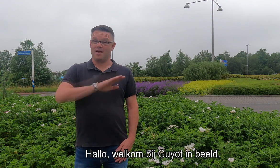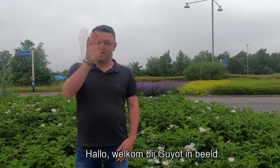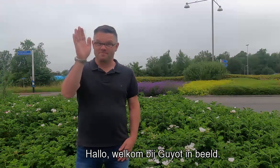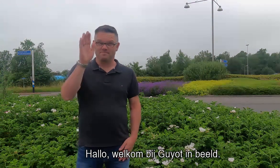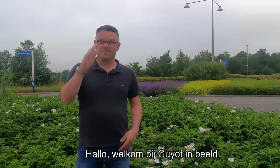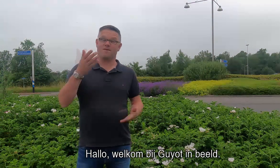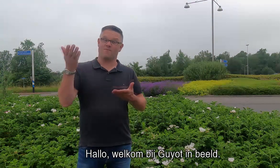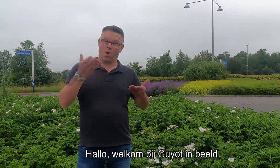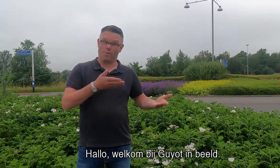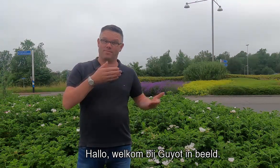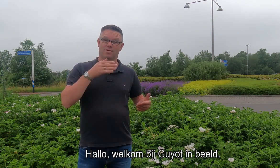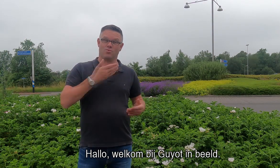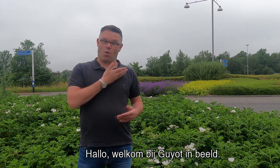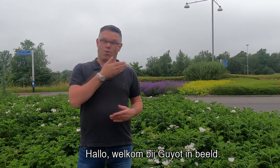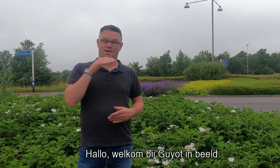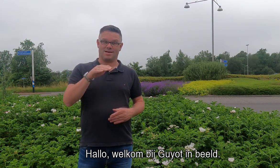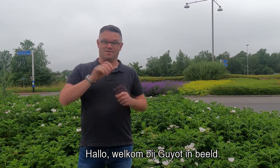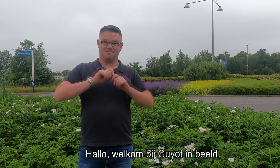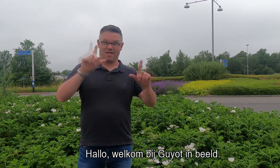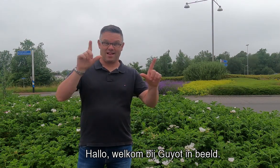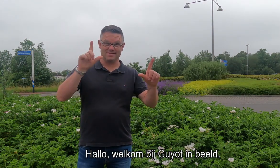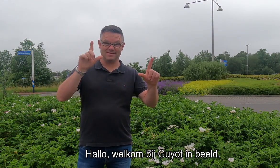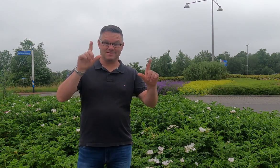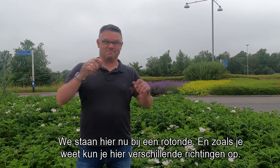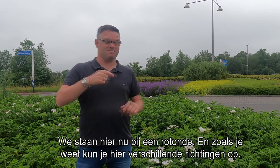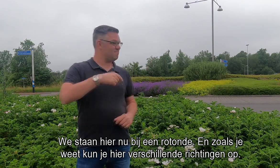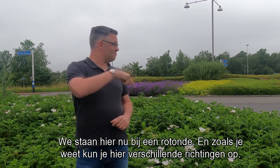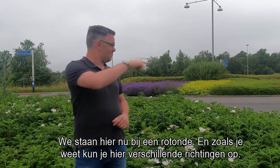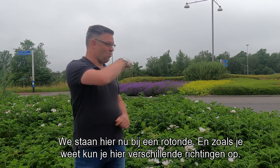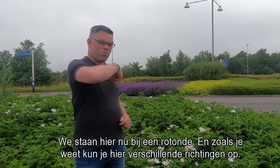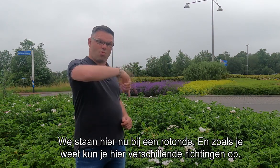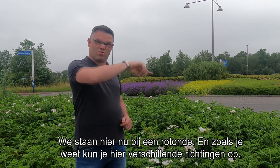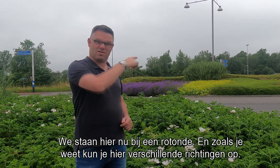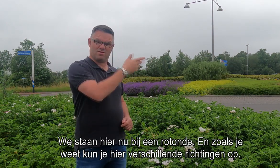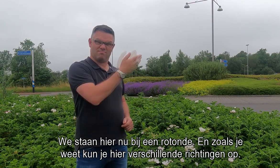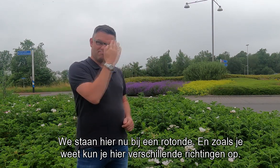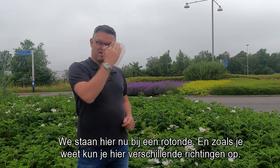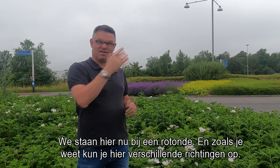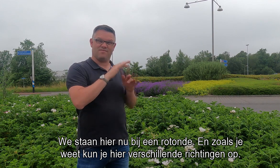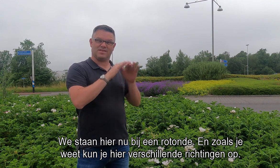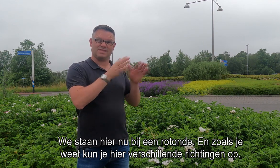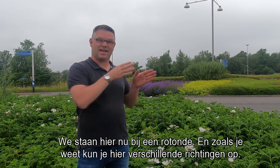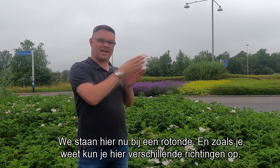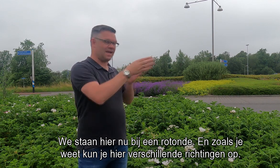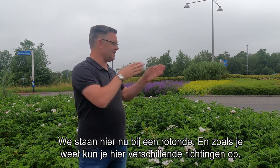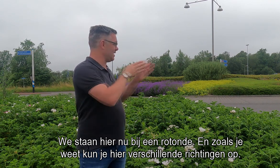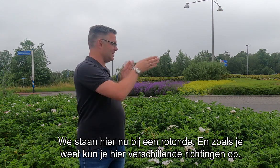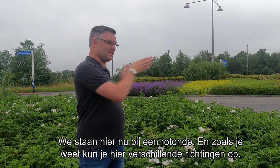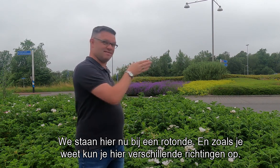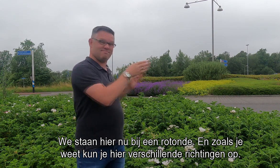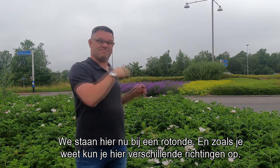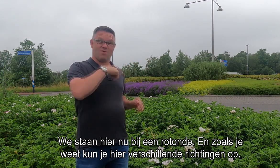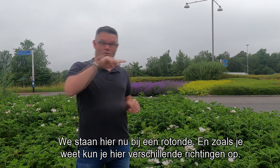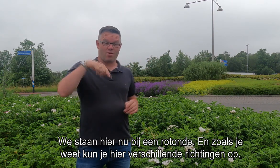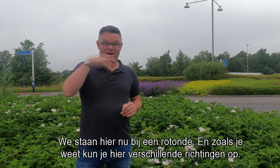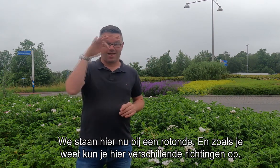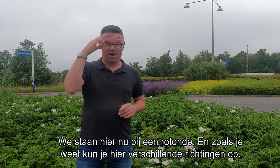Hallo, welkom bij Guillaume in beeld. We staan hier bij een rotonde en zoals je weet kun je hier verschillende richtingen op.